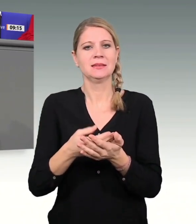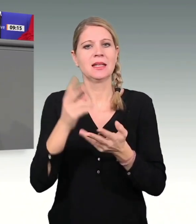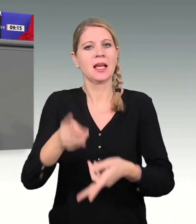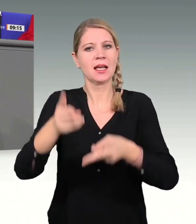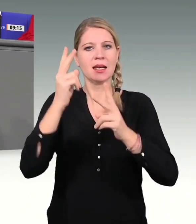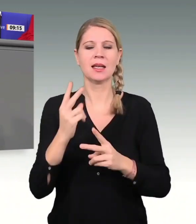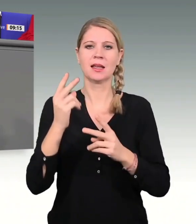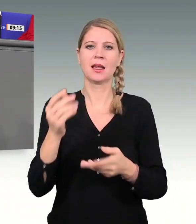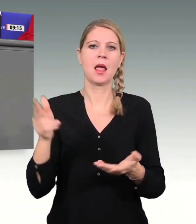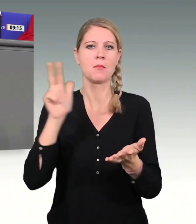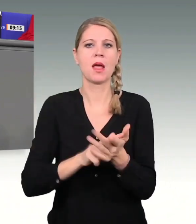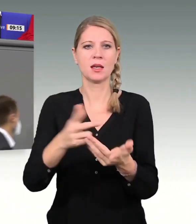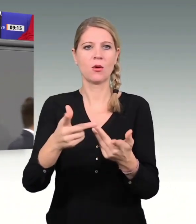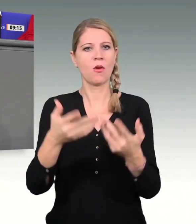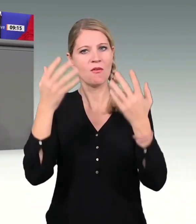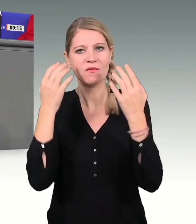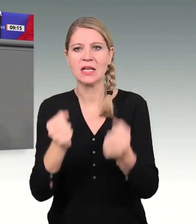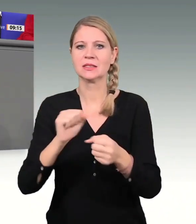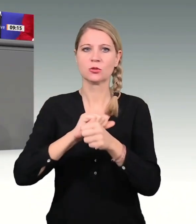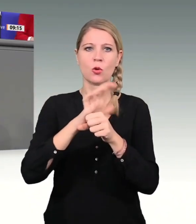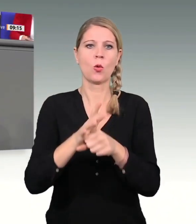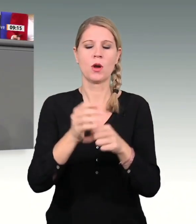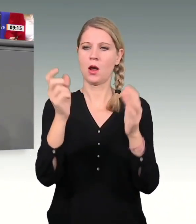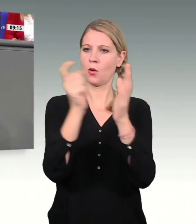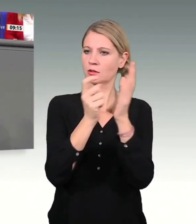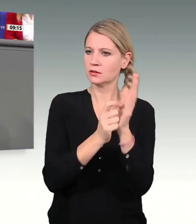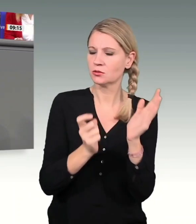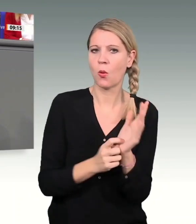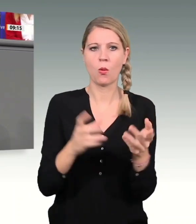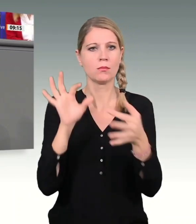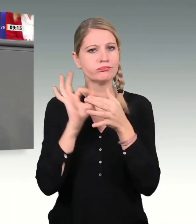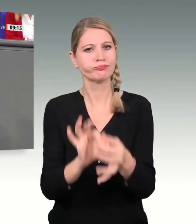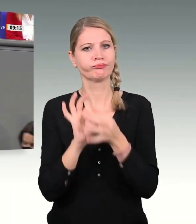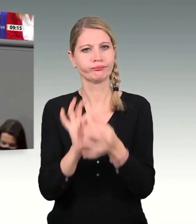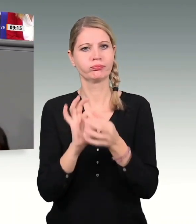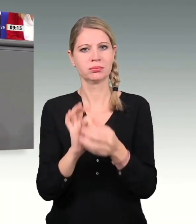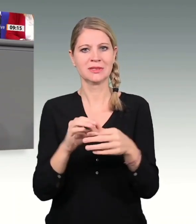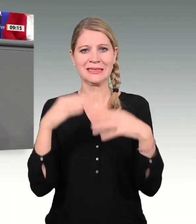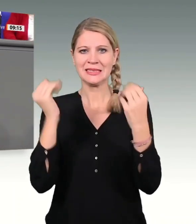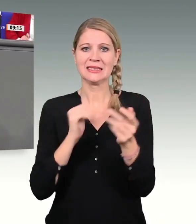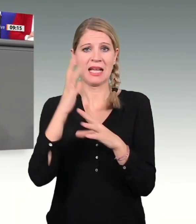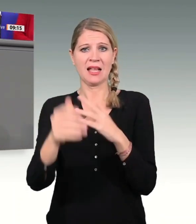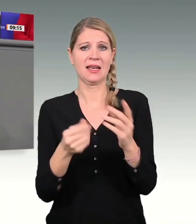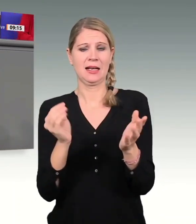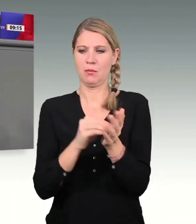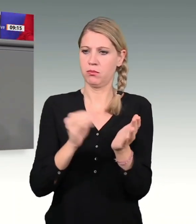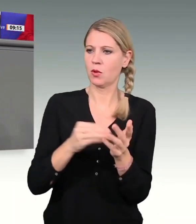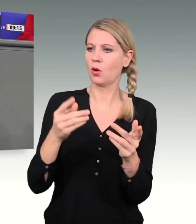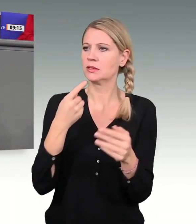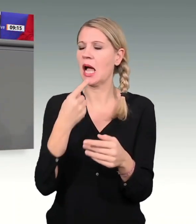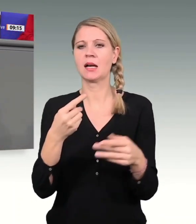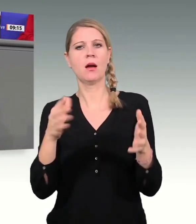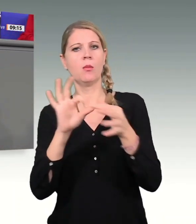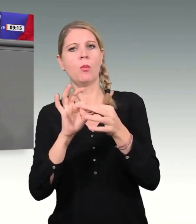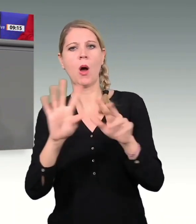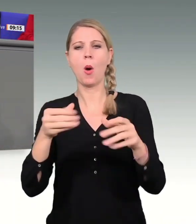Klimawandel auch eine finanzielle Herausforderung ist. Das hat nichts, aber auch gar nichts mit der Bewältigung der Coronakrise zu tun. Die